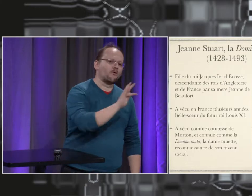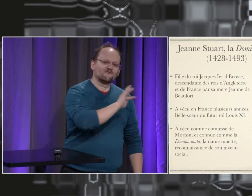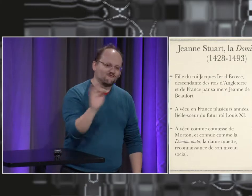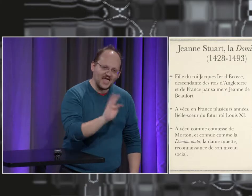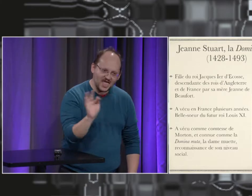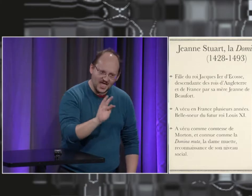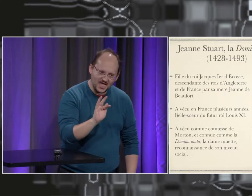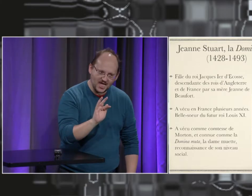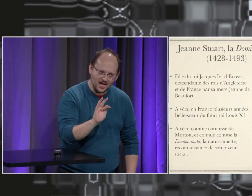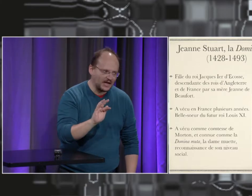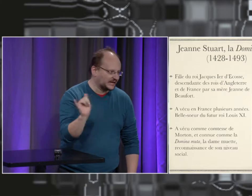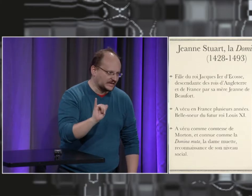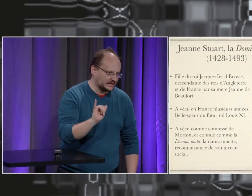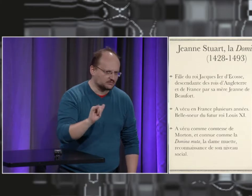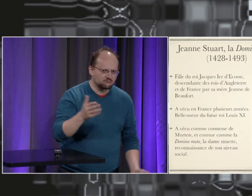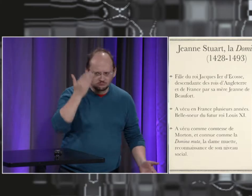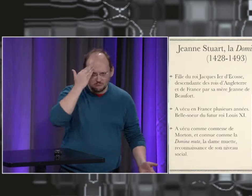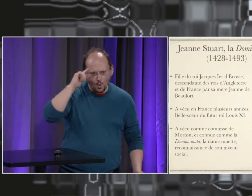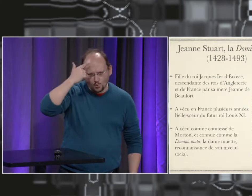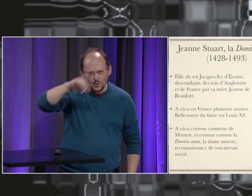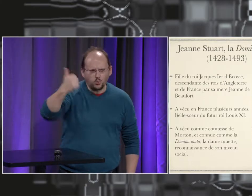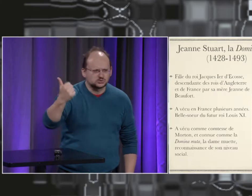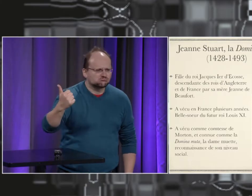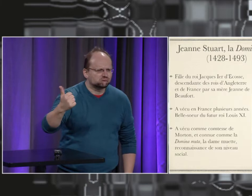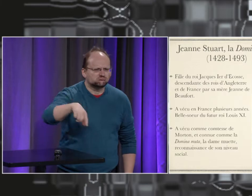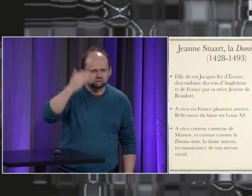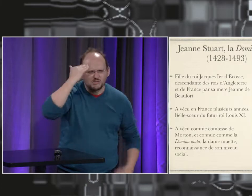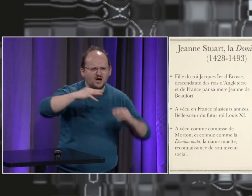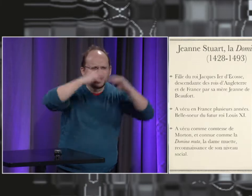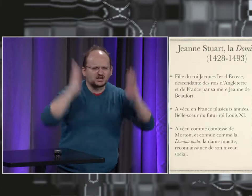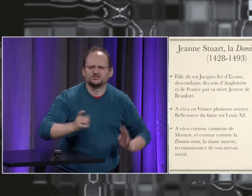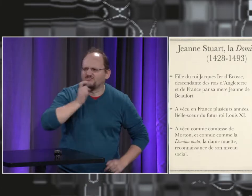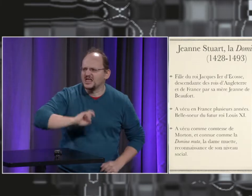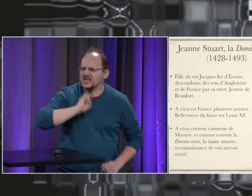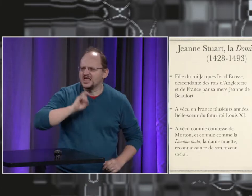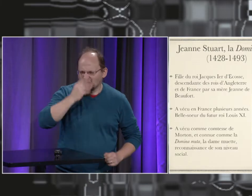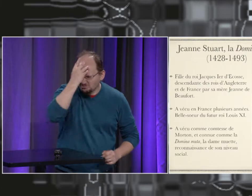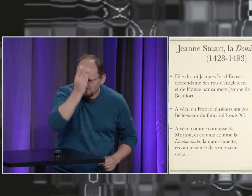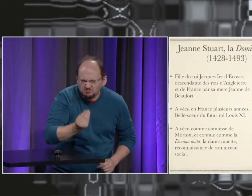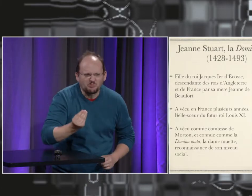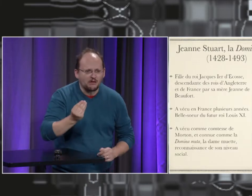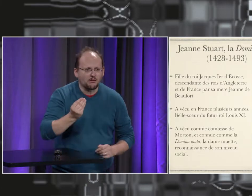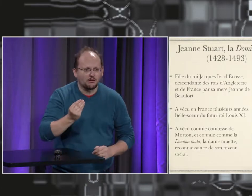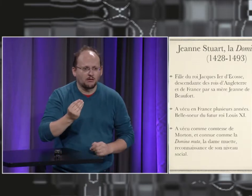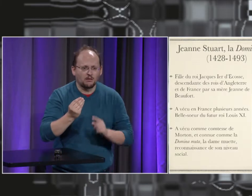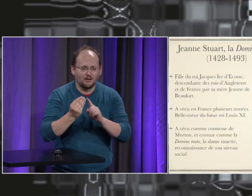dont le père était le beau-frère de Louis XI vous connaissiez l'arche de fer